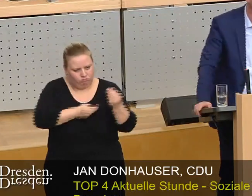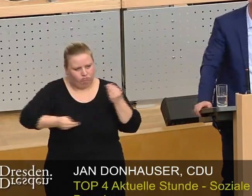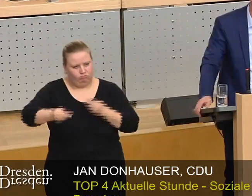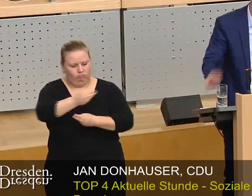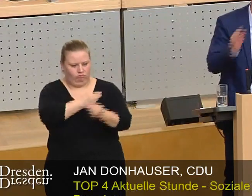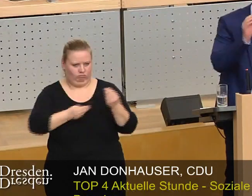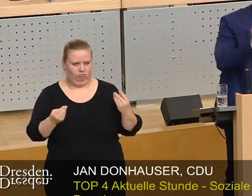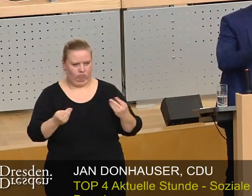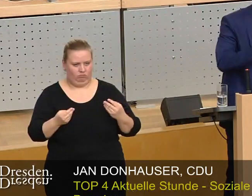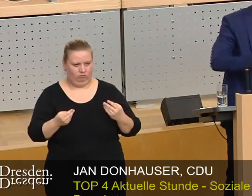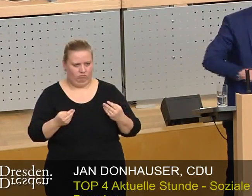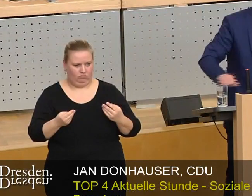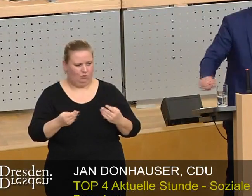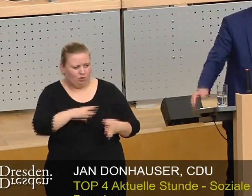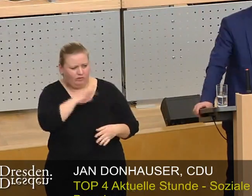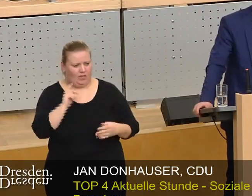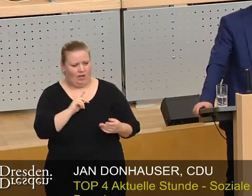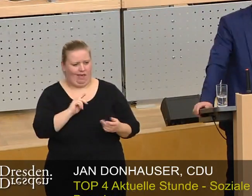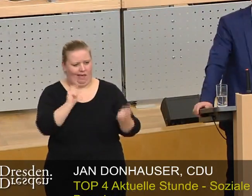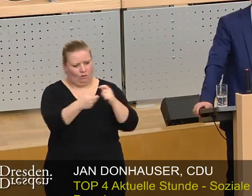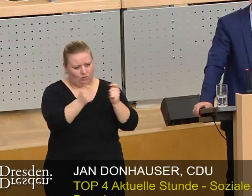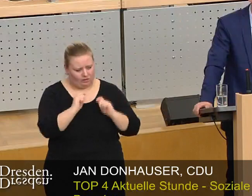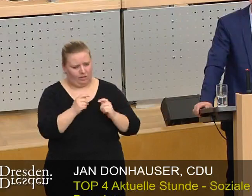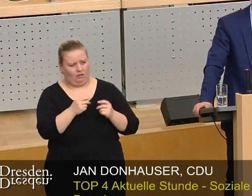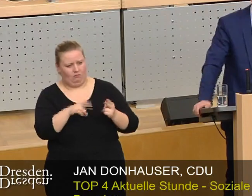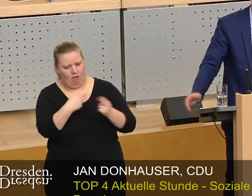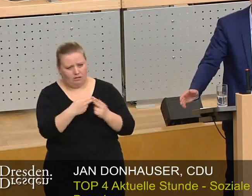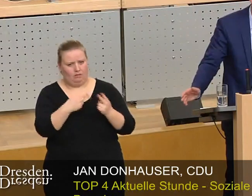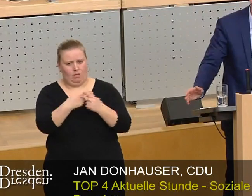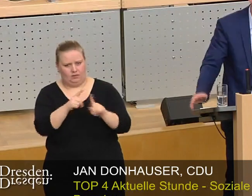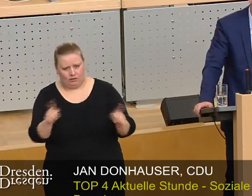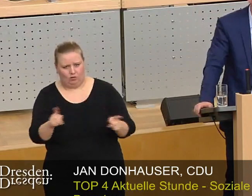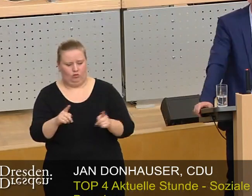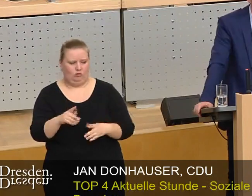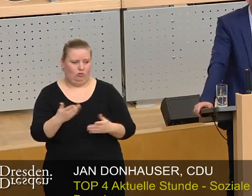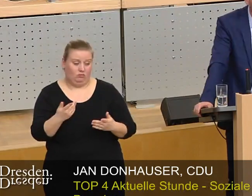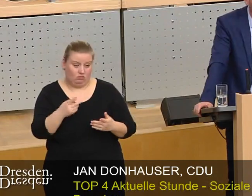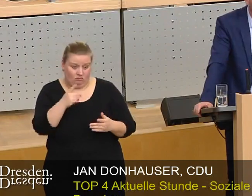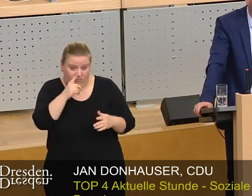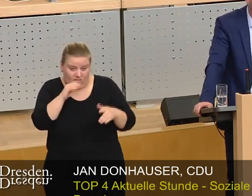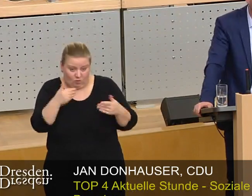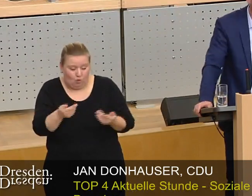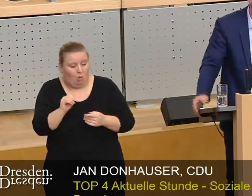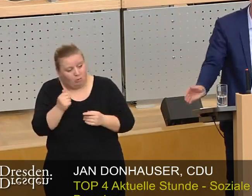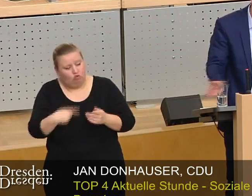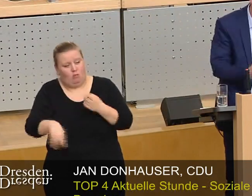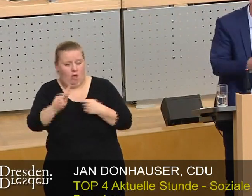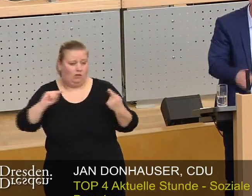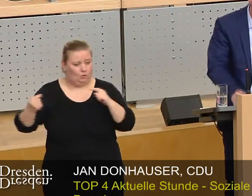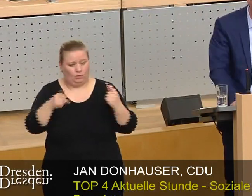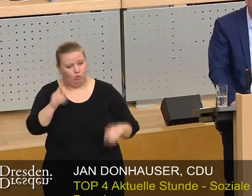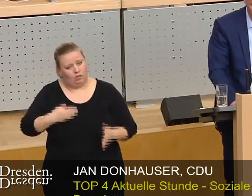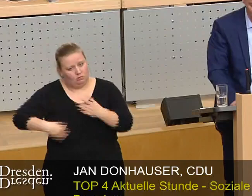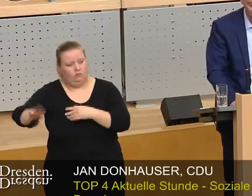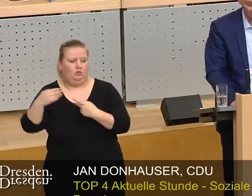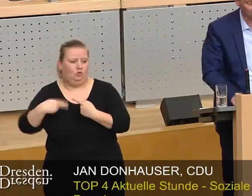damit auseinanderzusetzen, sind die Änderungsanträge jetzt fundiert oder nicht. Und wenn die Meinung ist, man muss noch ein bisschen länger reden, dann schicken